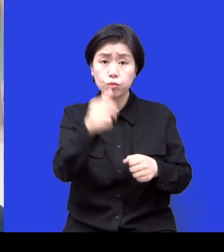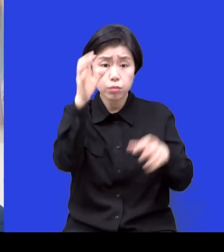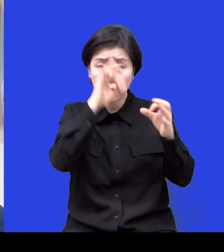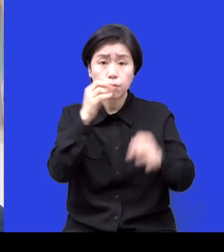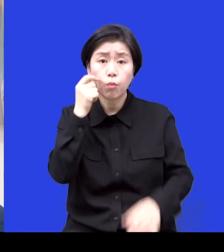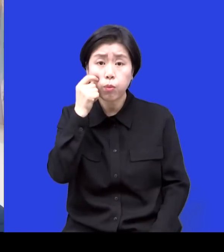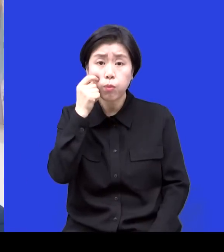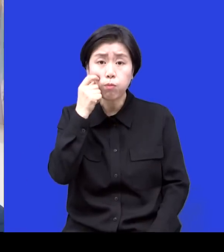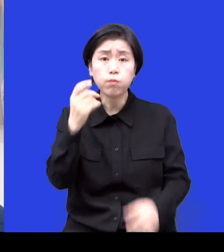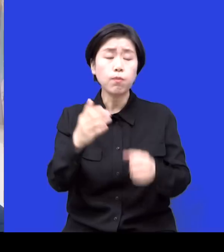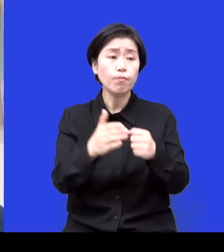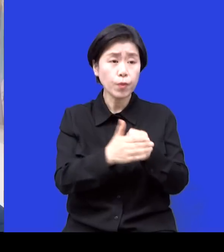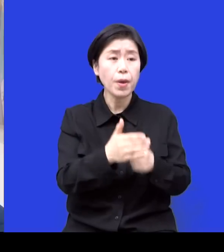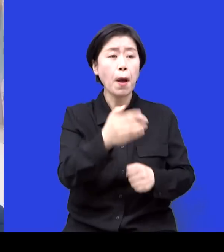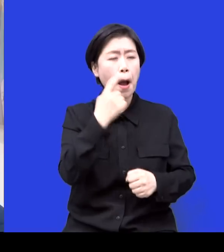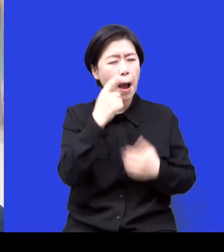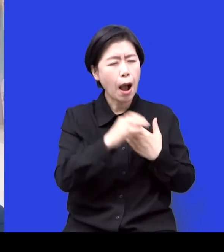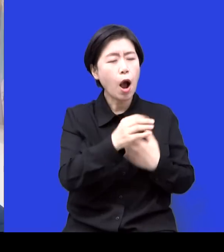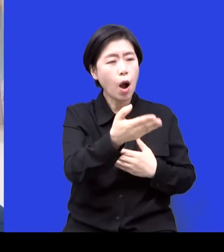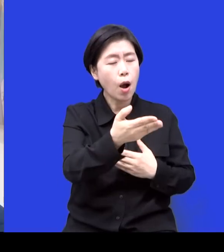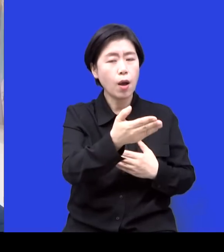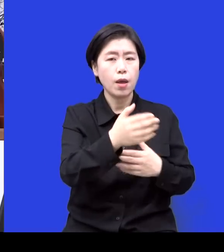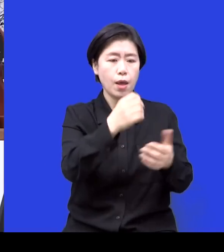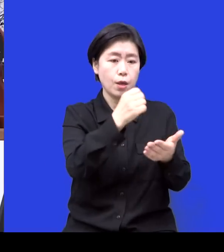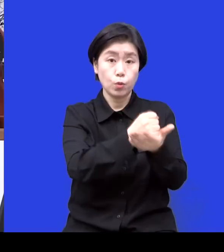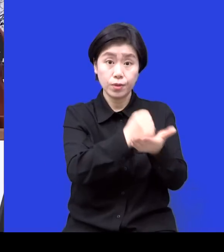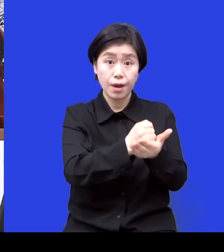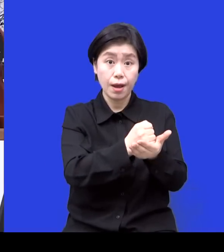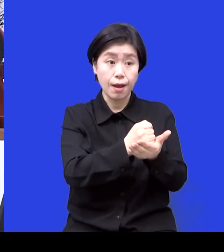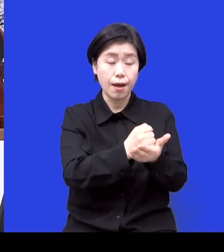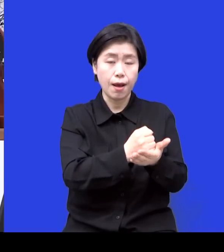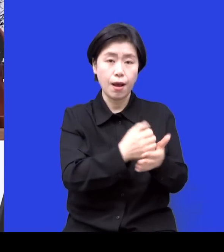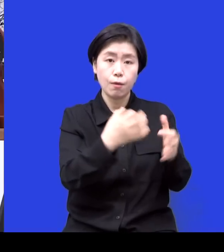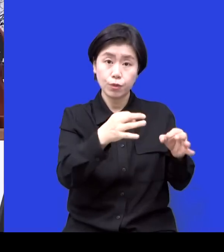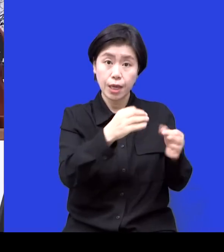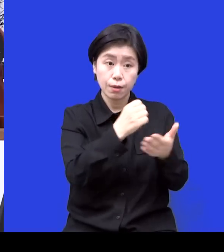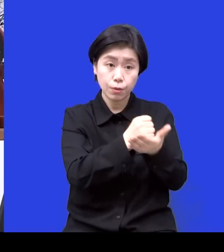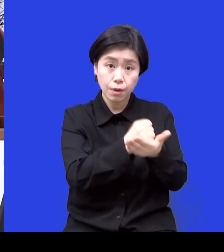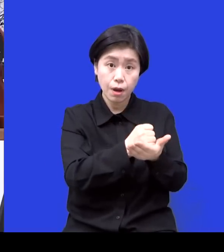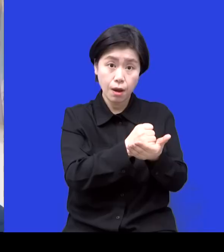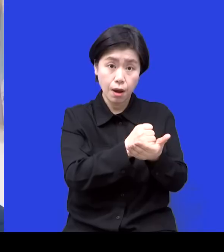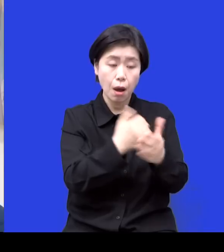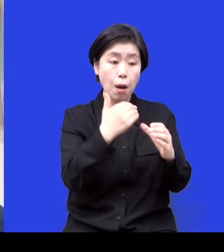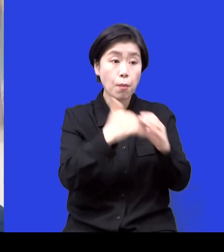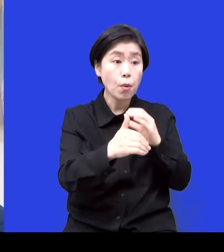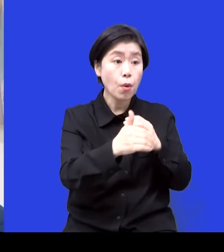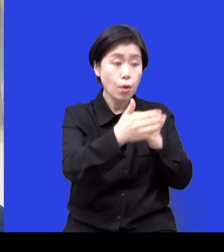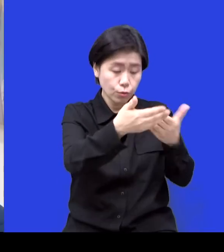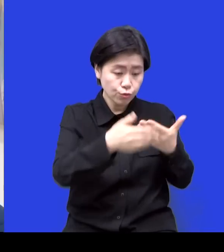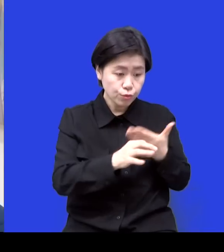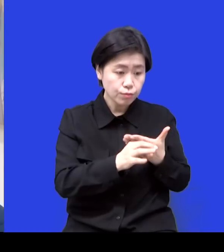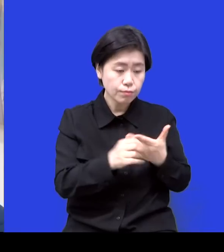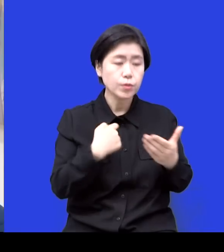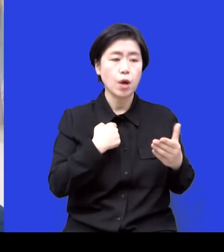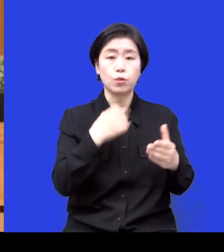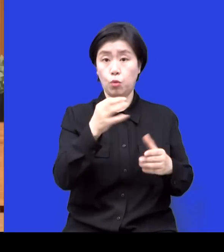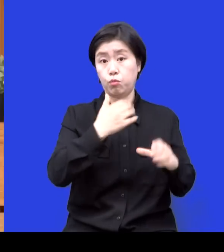딱 천만원 정도 나온 거를 그걸 흔들기 위해서 그냥 보내주어도 되나? 대박 다 찾을 방법이 없대요 고물